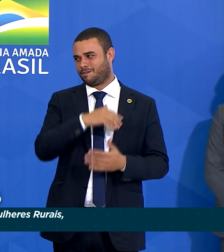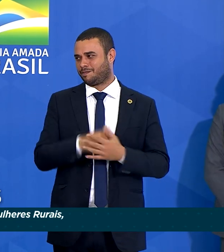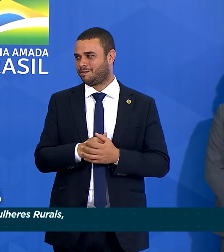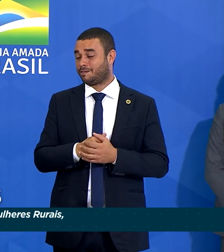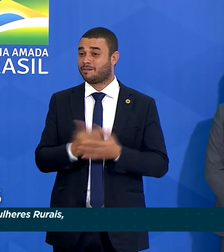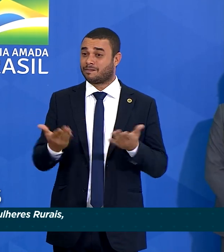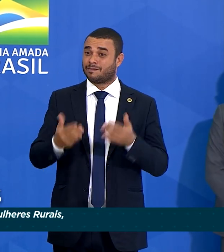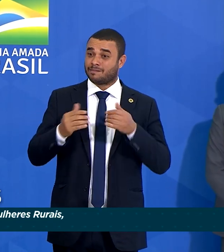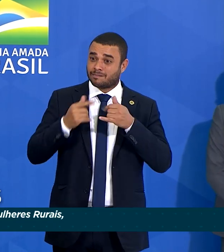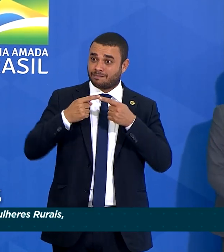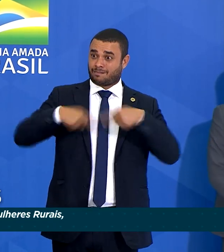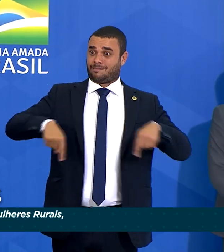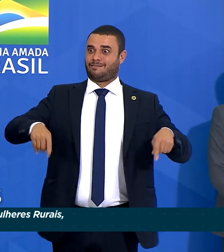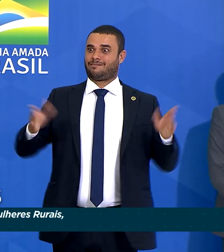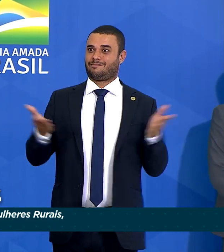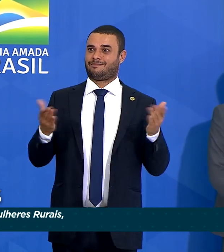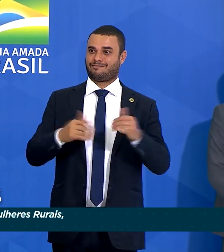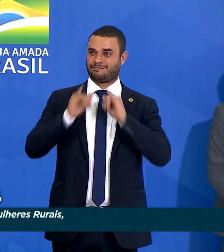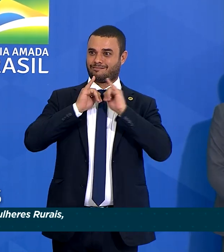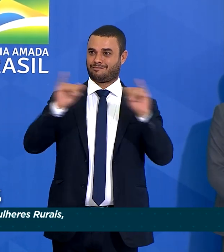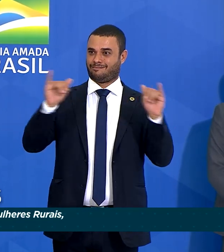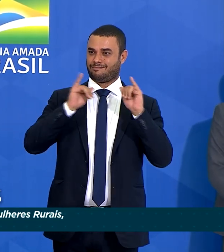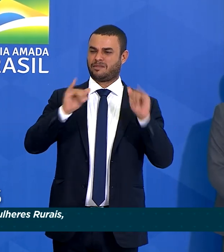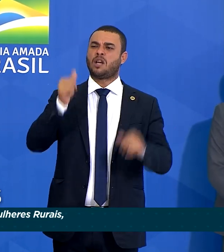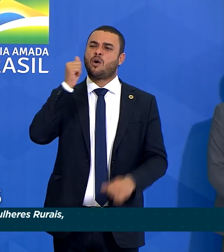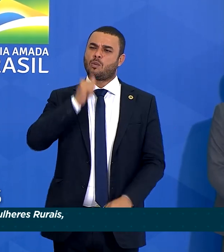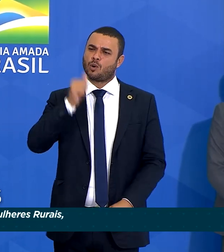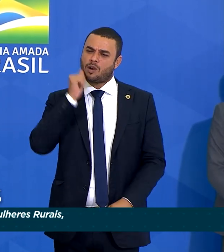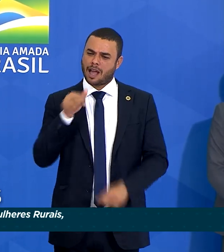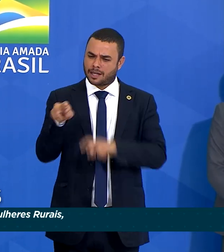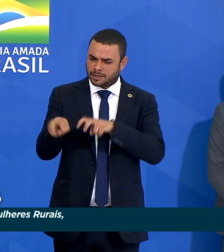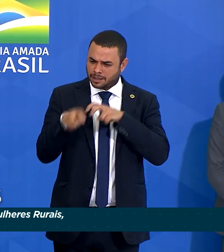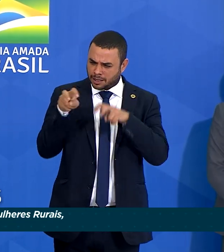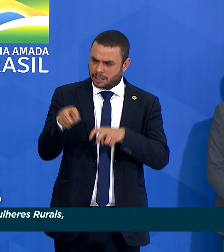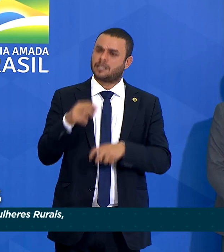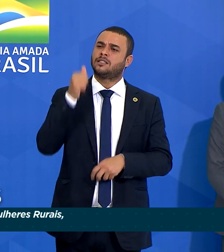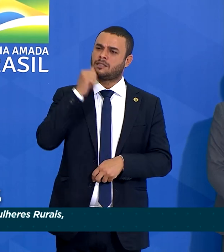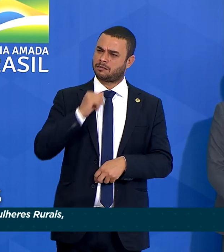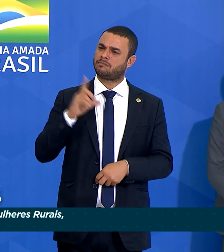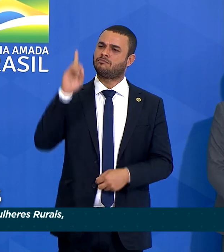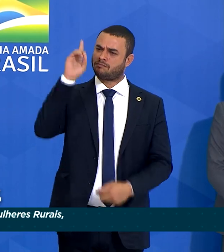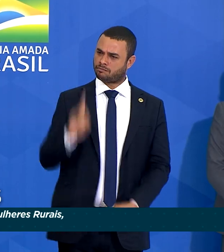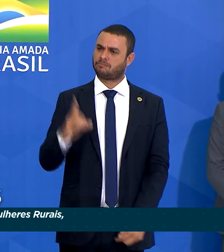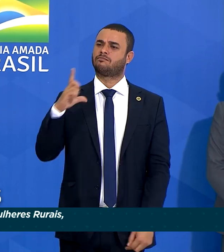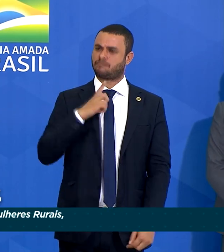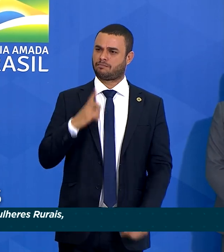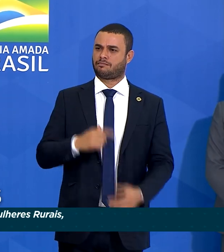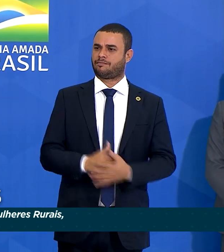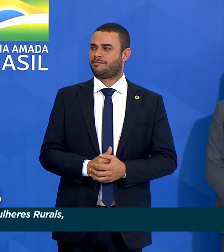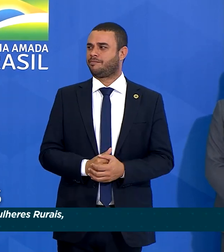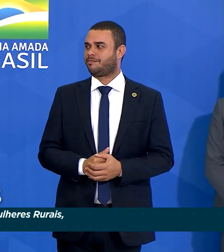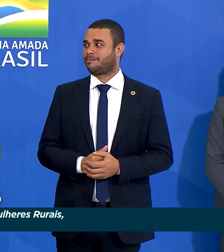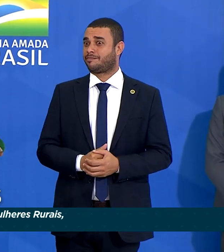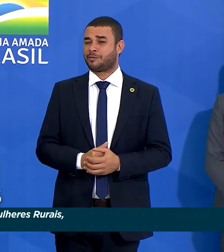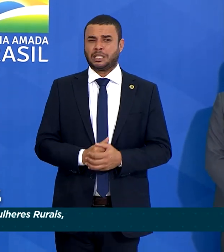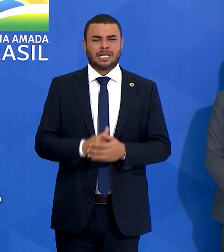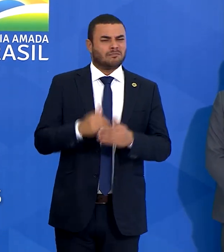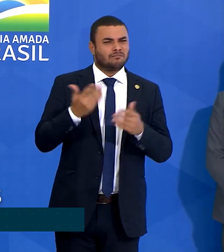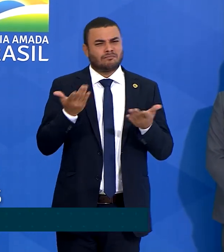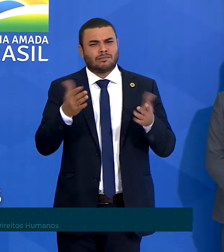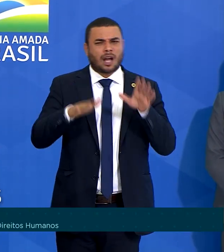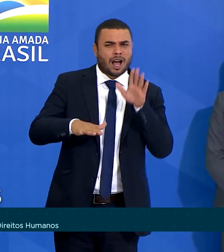lançamento dessa campanha Mulheres Rurais, Mulheres com Direitos. E talvez vocês não